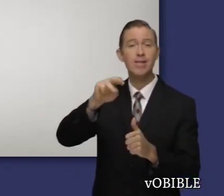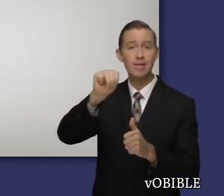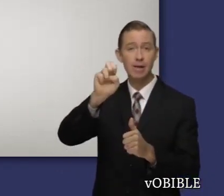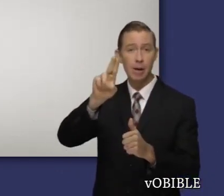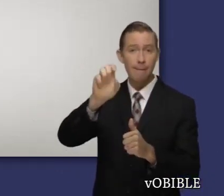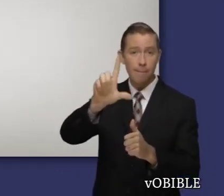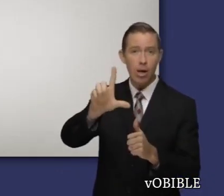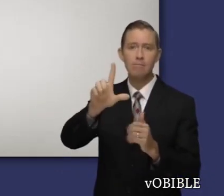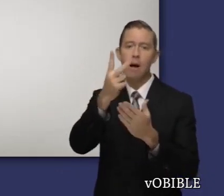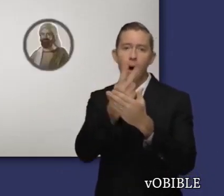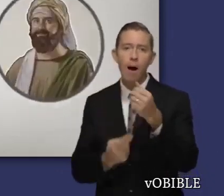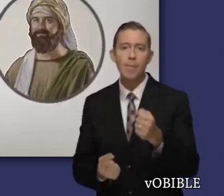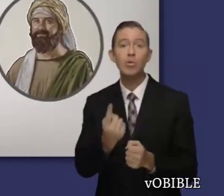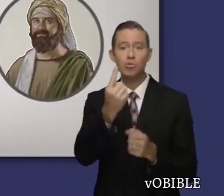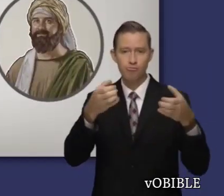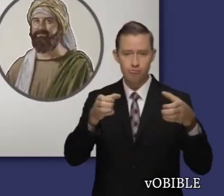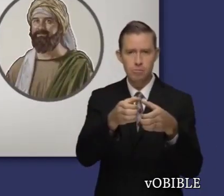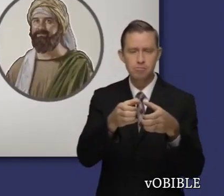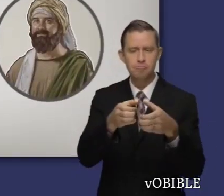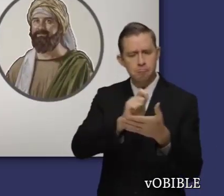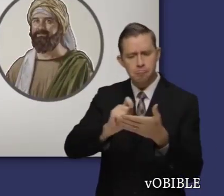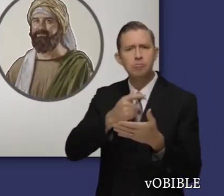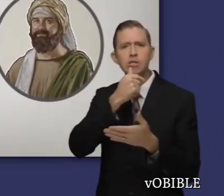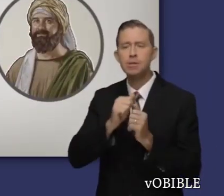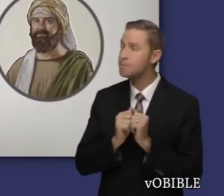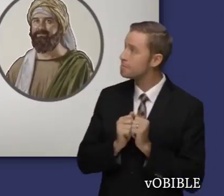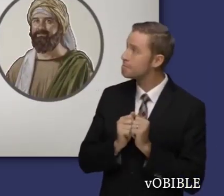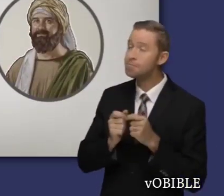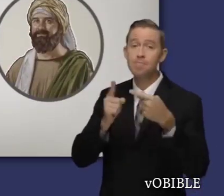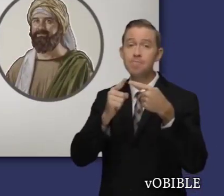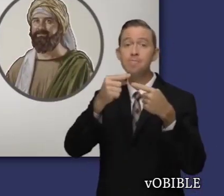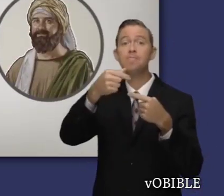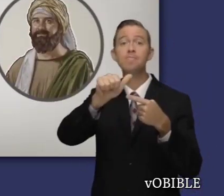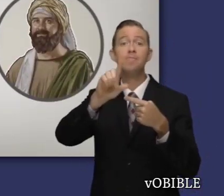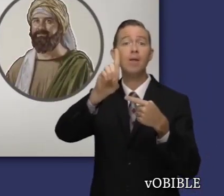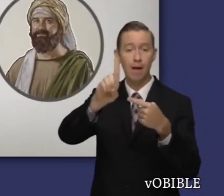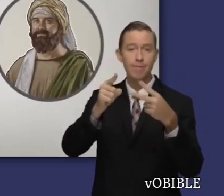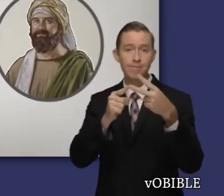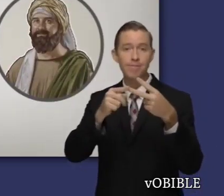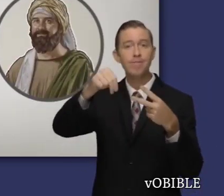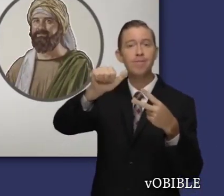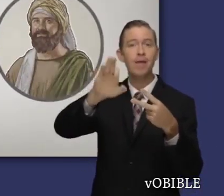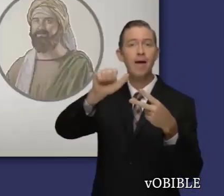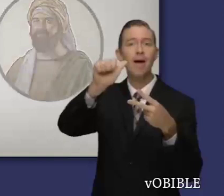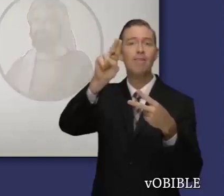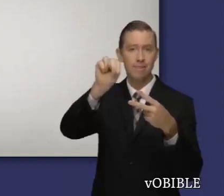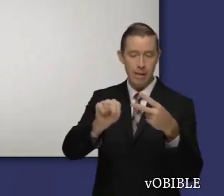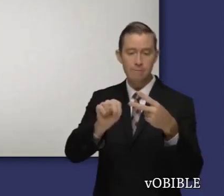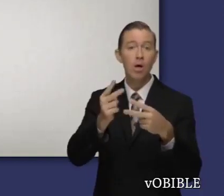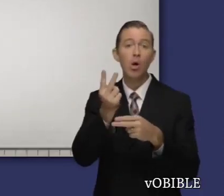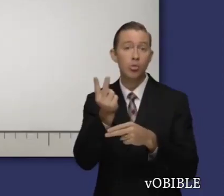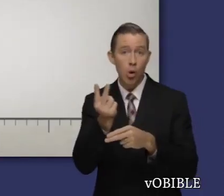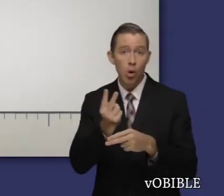Los profetas Gad y Natán, quienes terminaron los últimos capítulos del primer libro de Samuel, escribieron también el segundo.